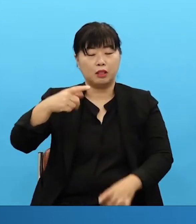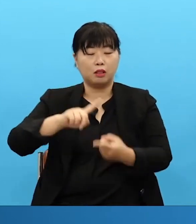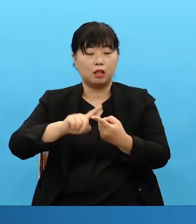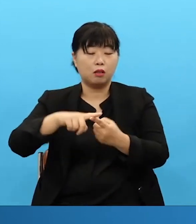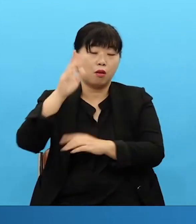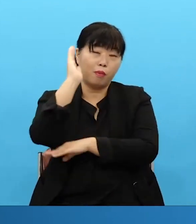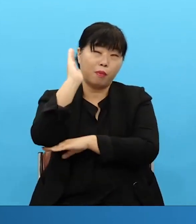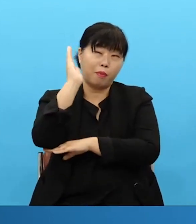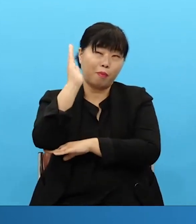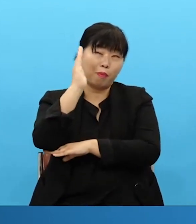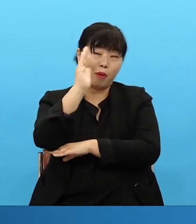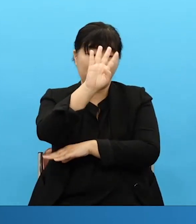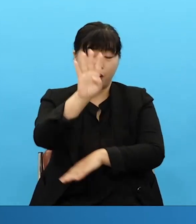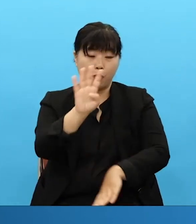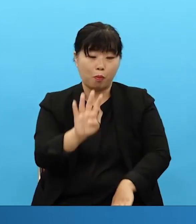hold to that. Then we've missing the direction.